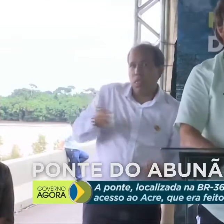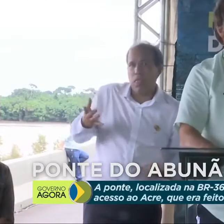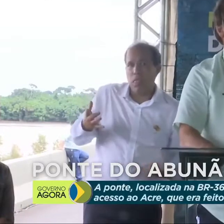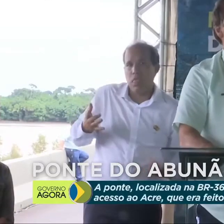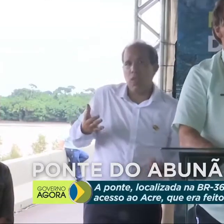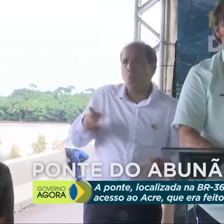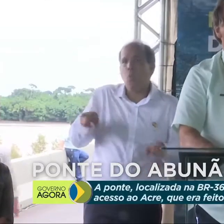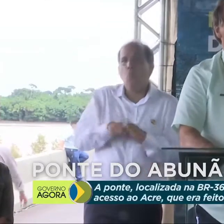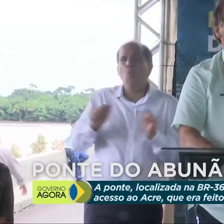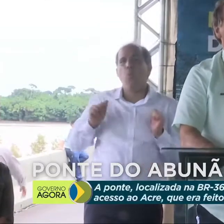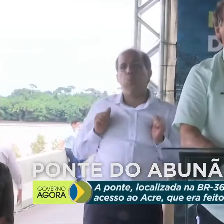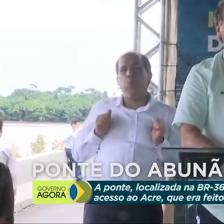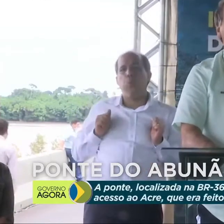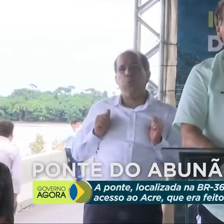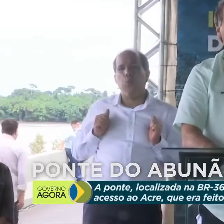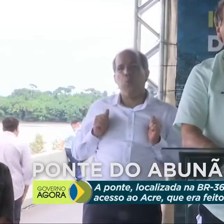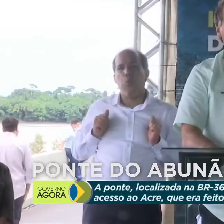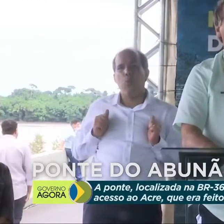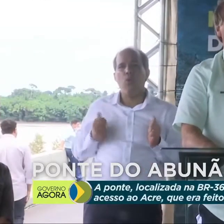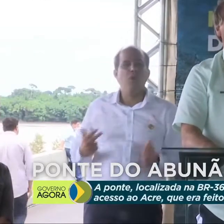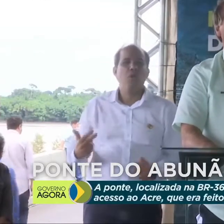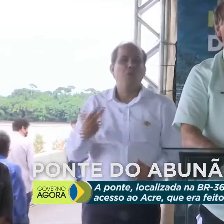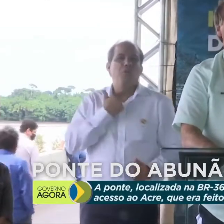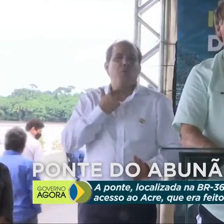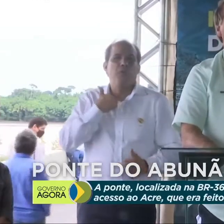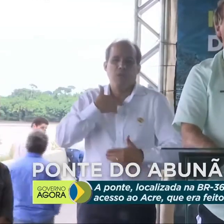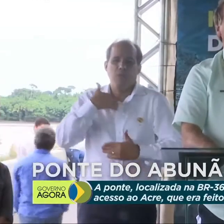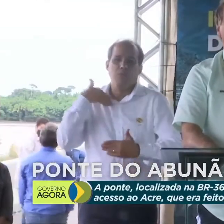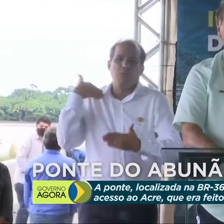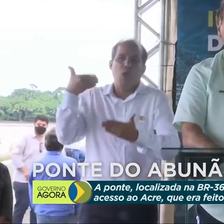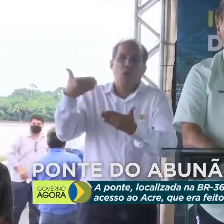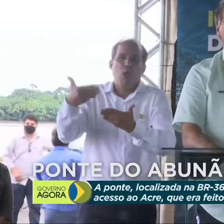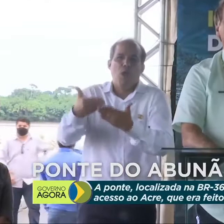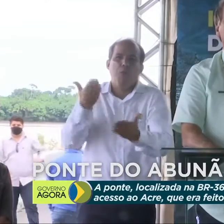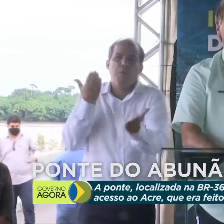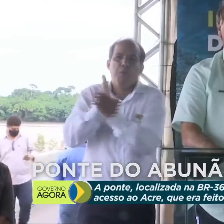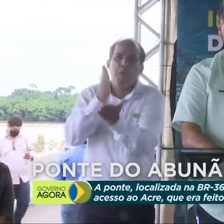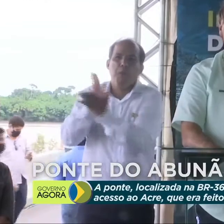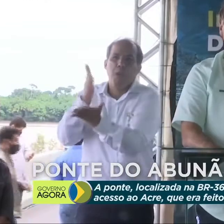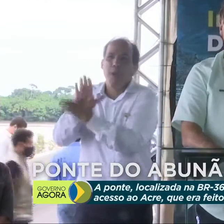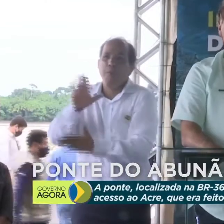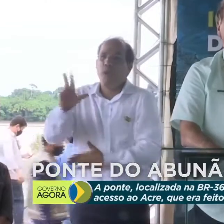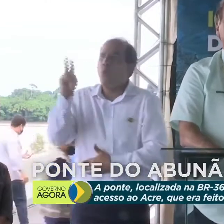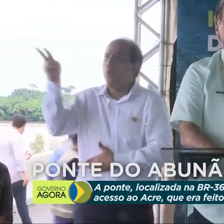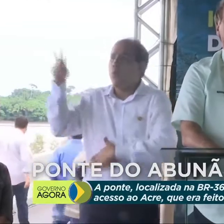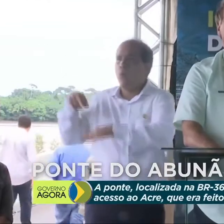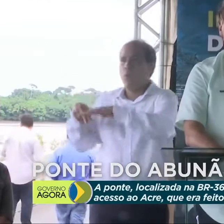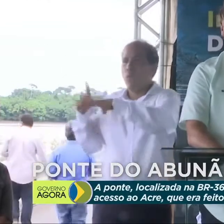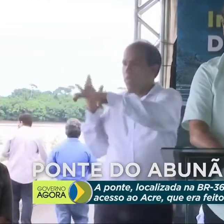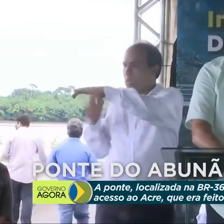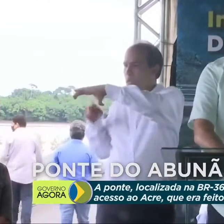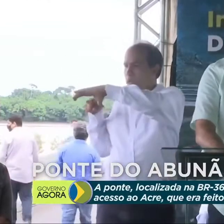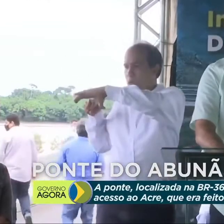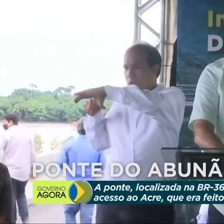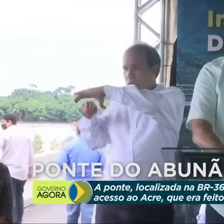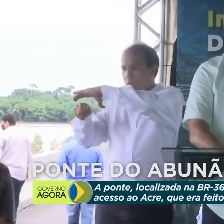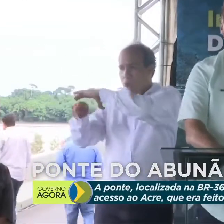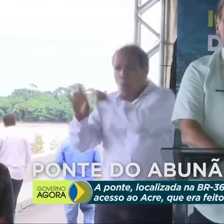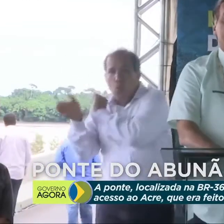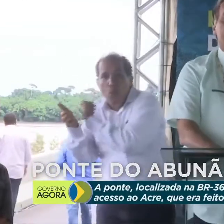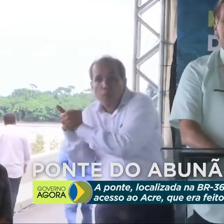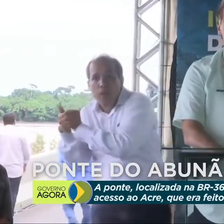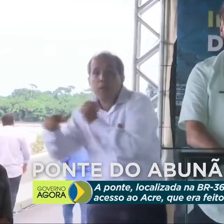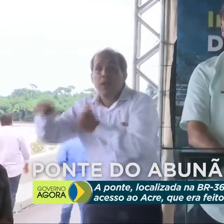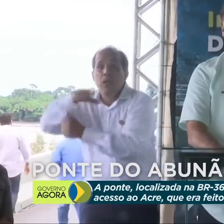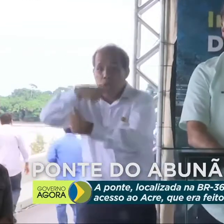acomodado, não teria chegado até aqui. Continuaria até hoje nas cavernas. O homem,